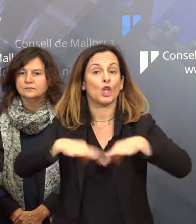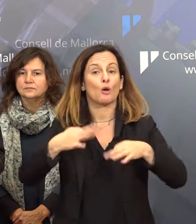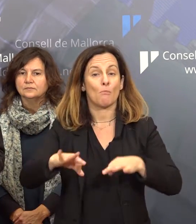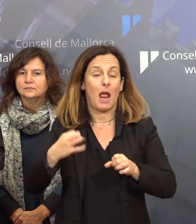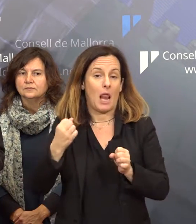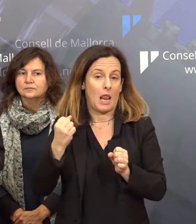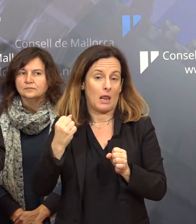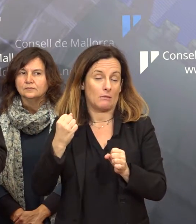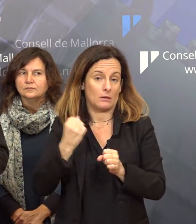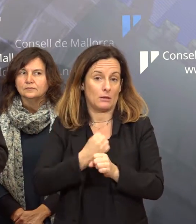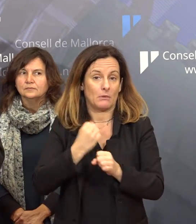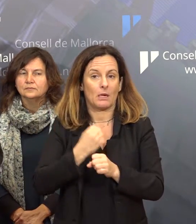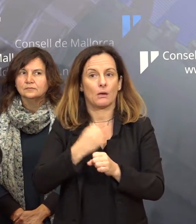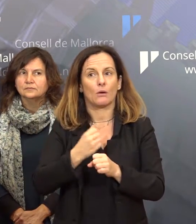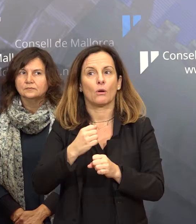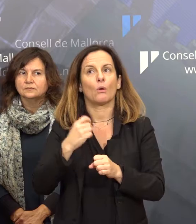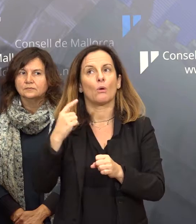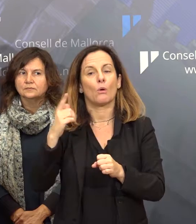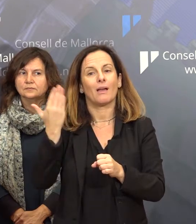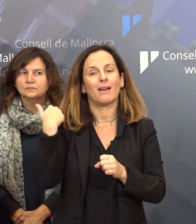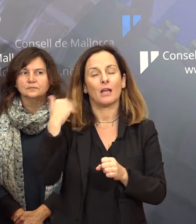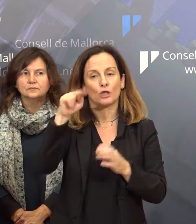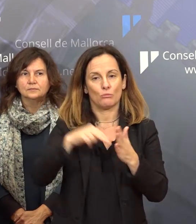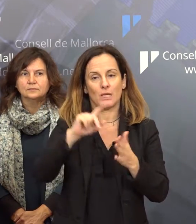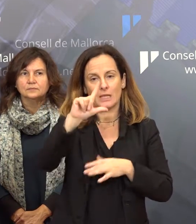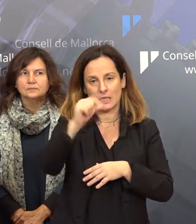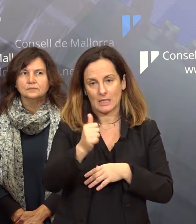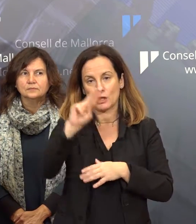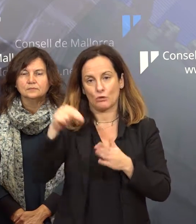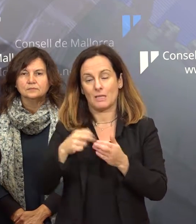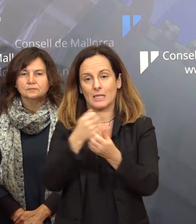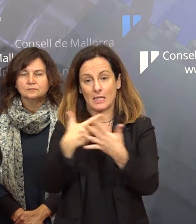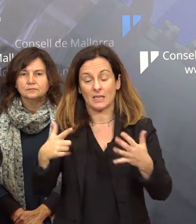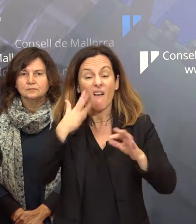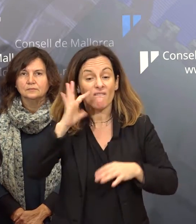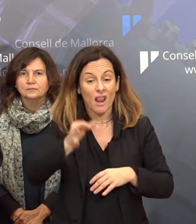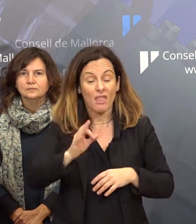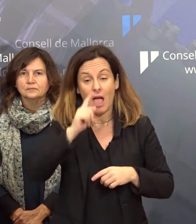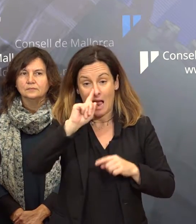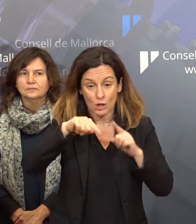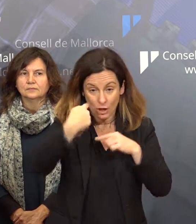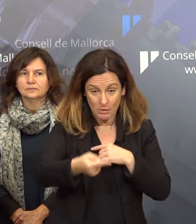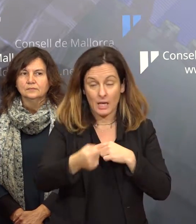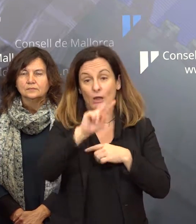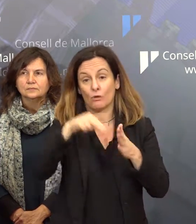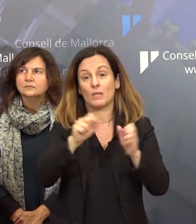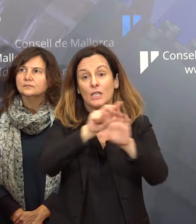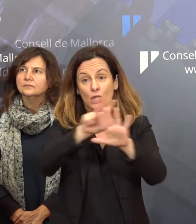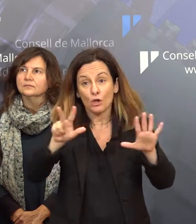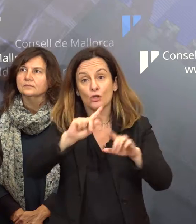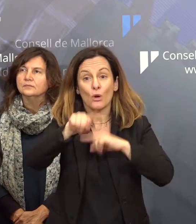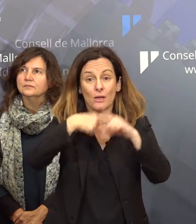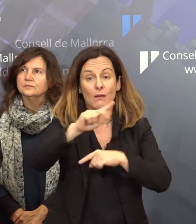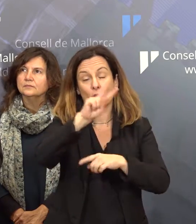bé en de l'oferta pública de 2016 i de la 2017 és vera que tant la 2018 com la 2019 encara no sabem perquè això